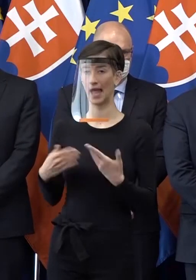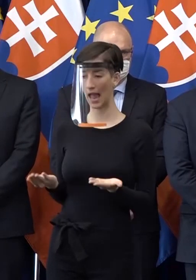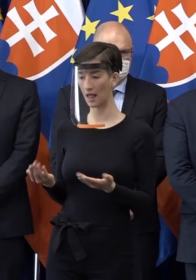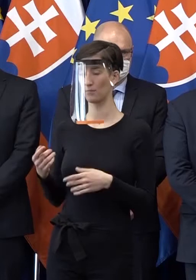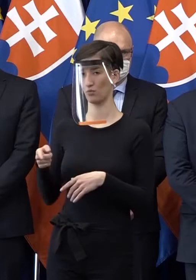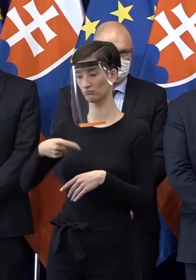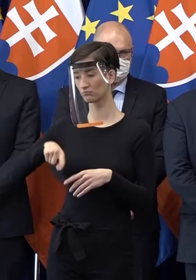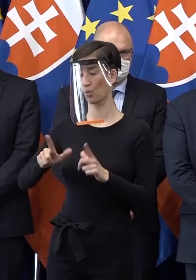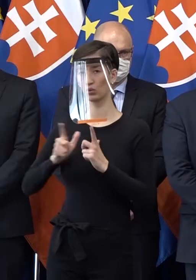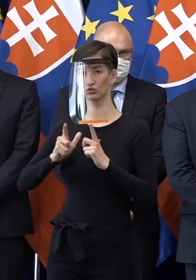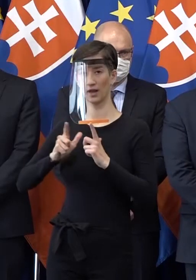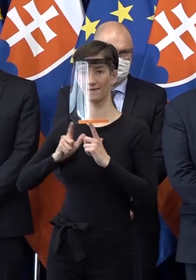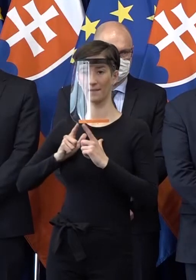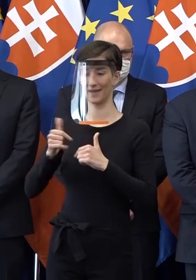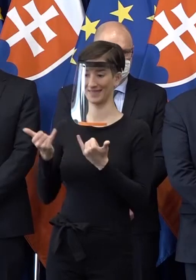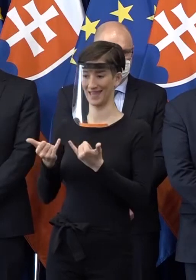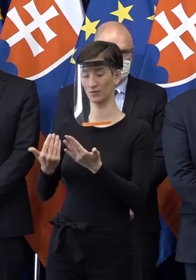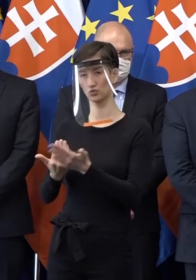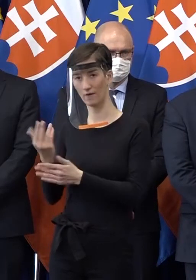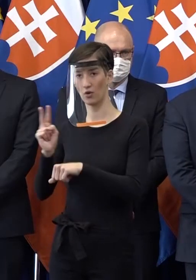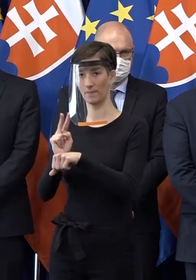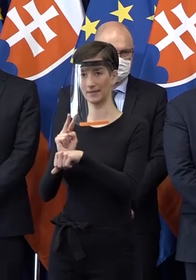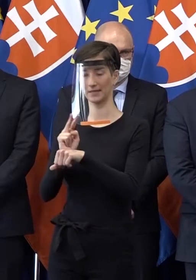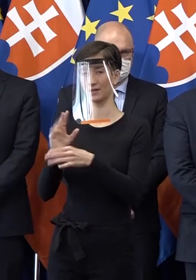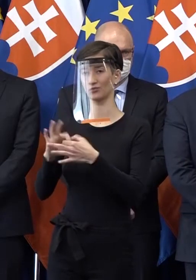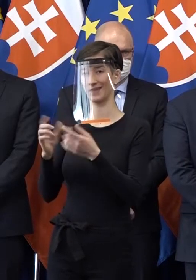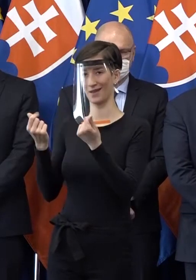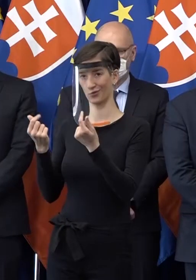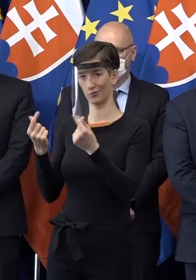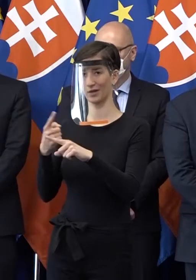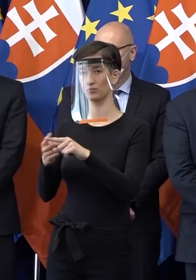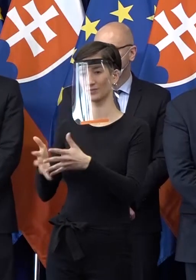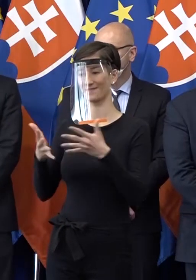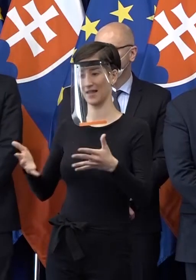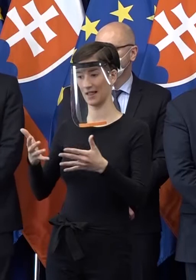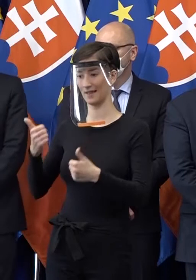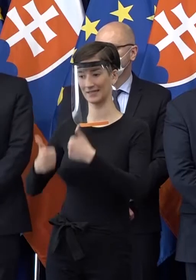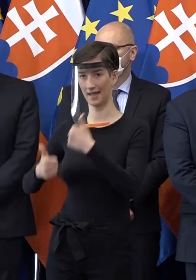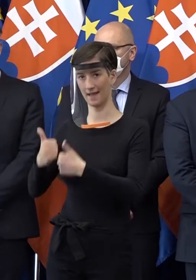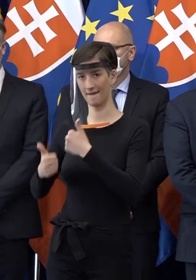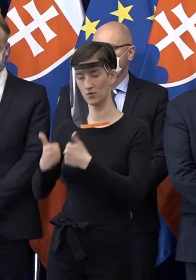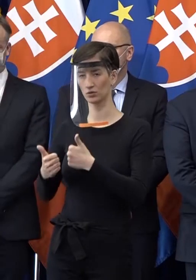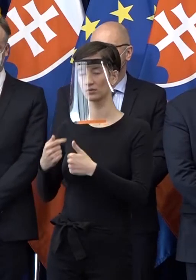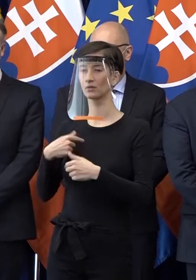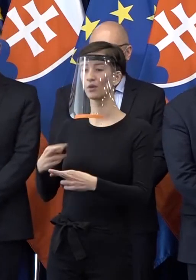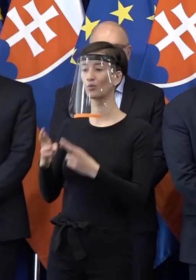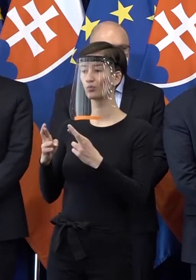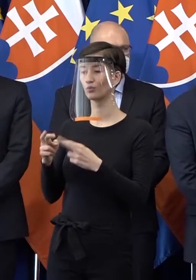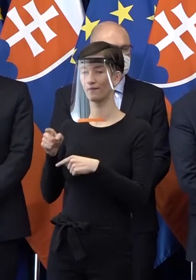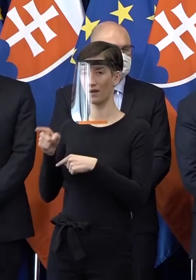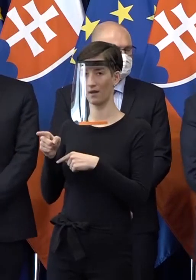o ktorom sme nezrozprávali, uzrie svetlo sveta a tá pomoc zo strany štátu bude taká, že ak si vyberíte túto cestu,